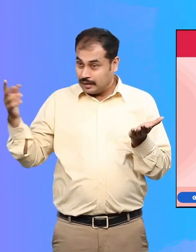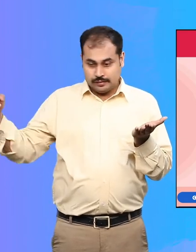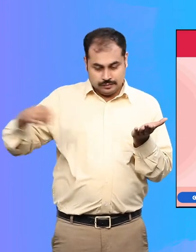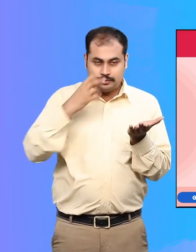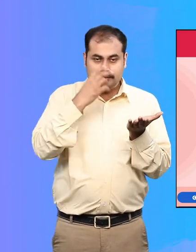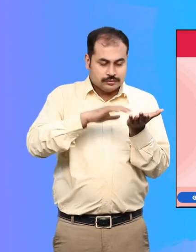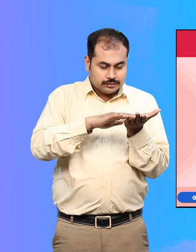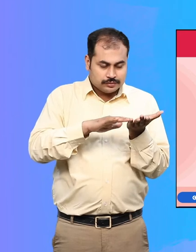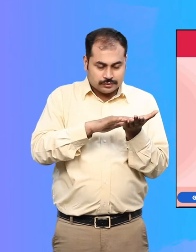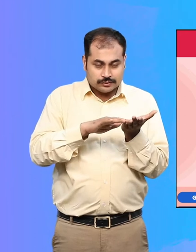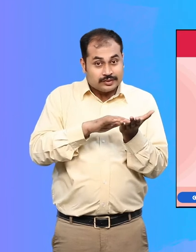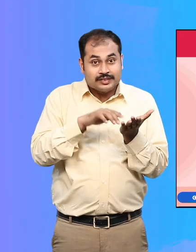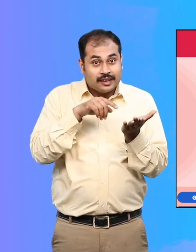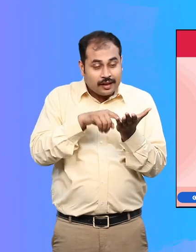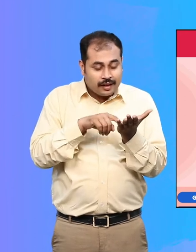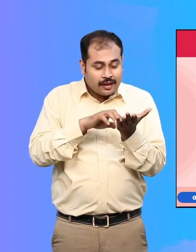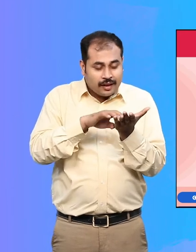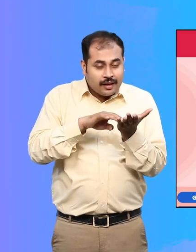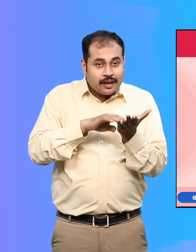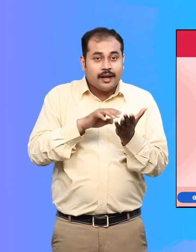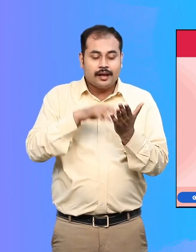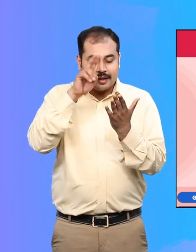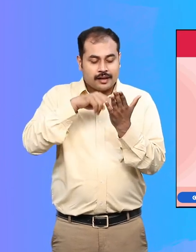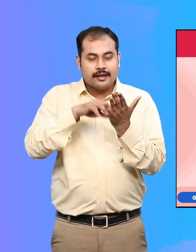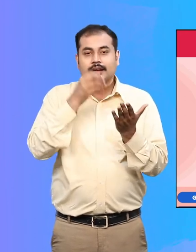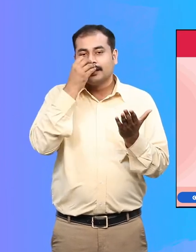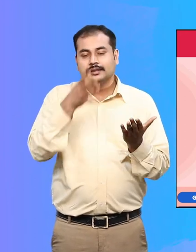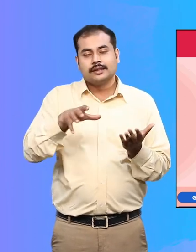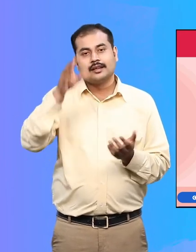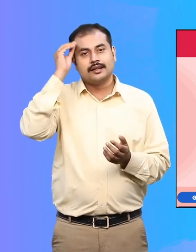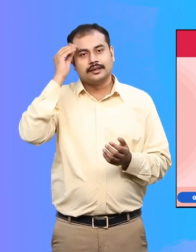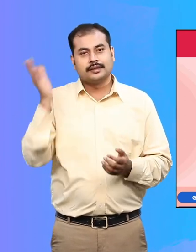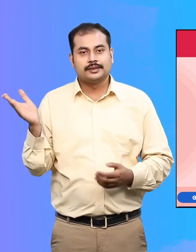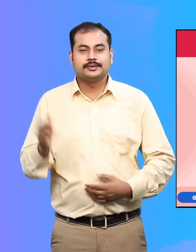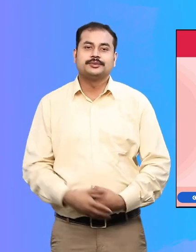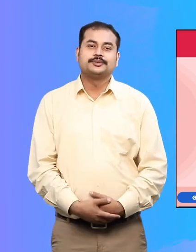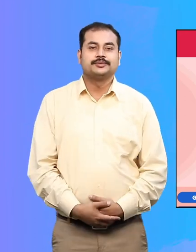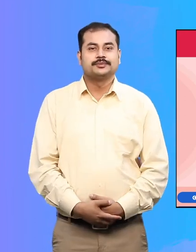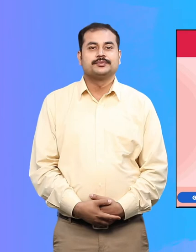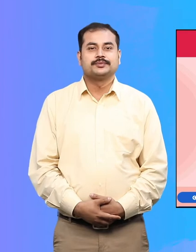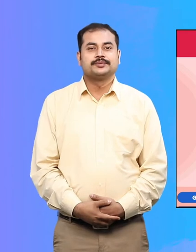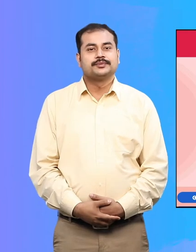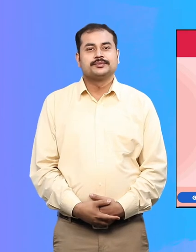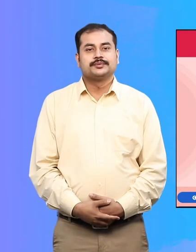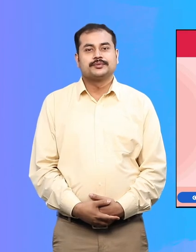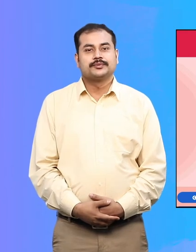आकार में होती है जिनको वे लोग जिन्हें दिखाई नहीं देता अपनी उंगलियों से महसूस कर